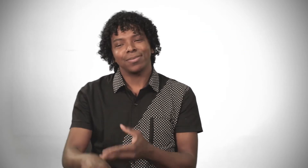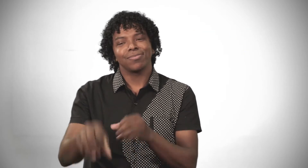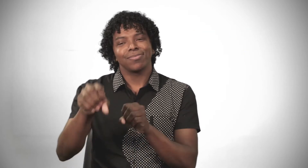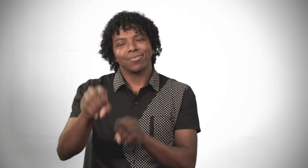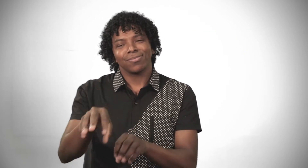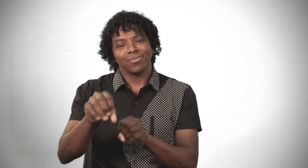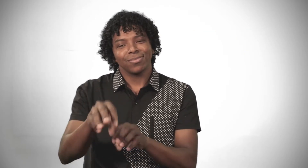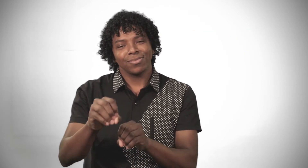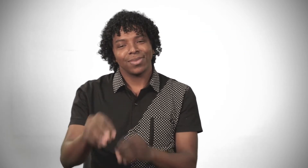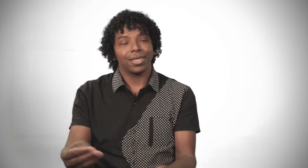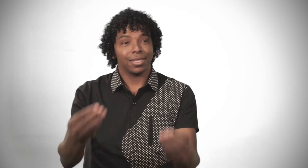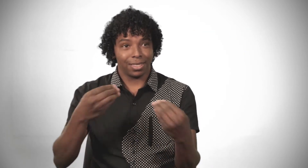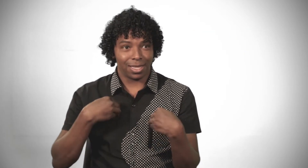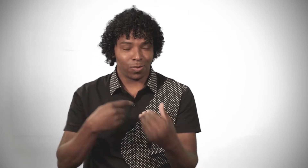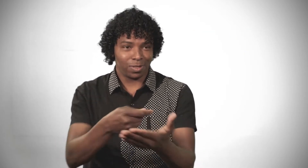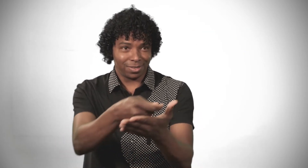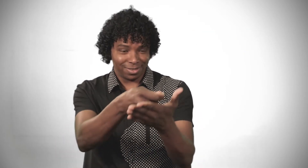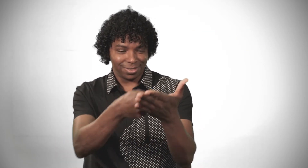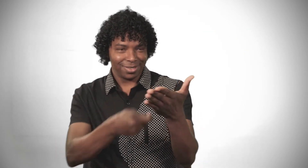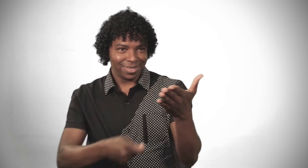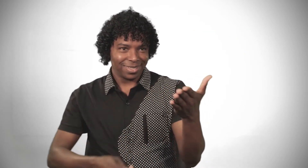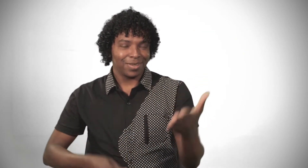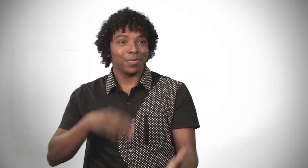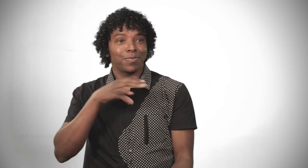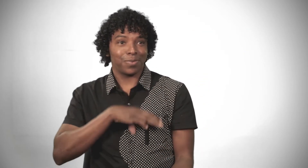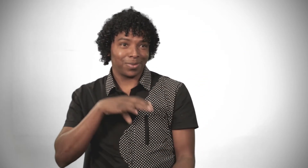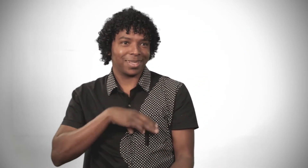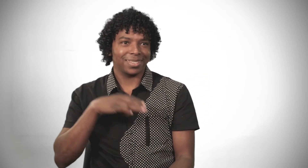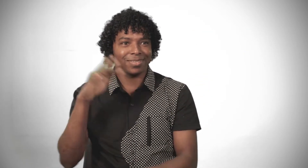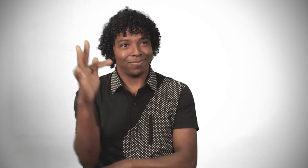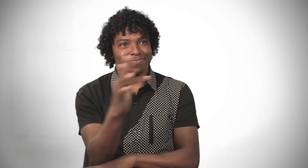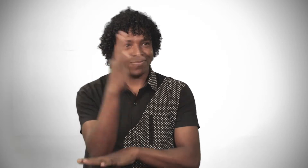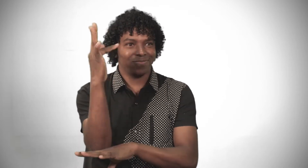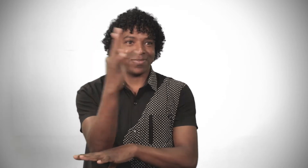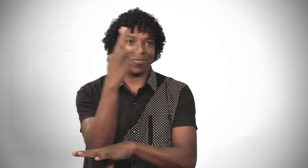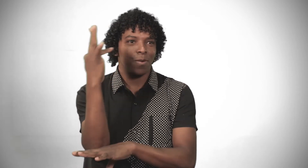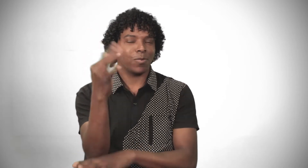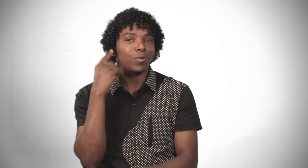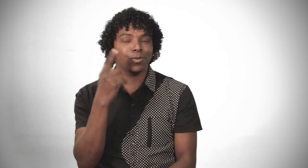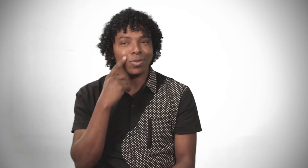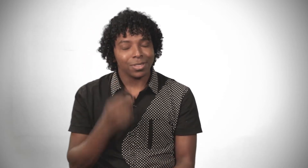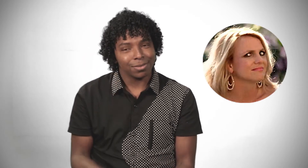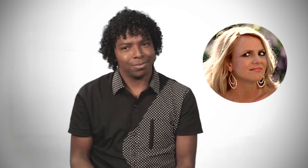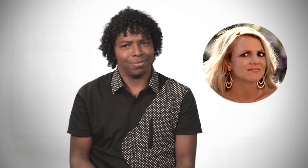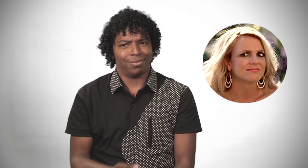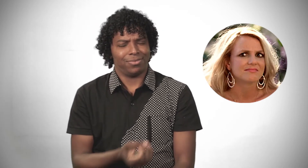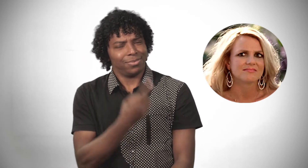e me deu um texto. O texto estava em língua portuguesa, um português formal. Os surdos, em primeiro momento, estranharam. E não